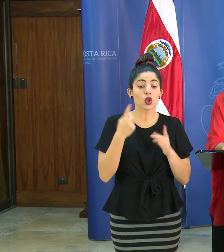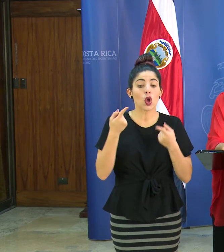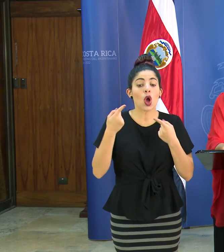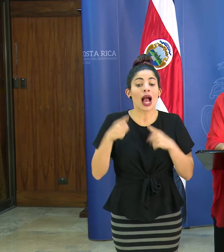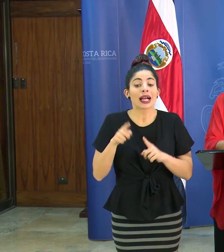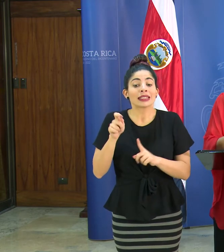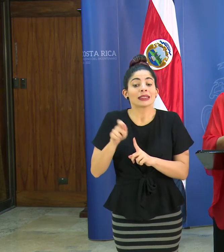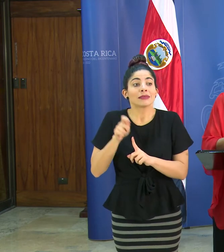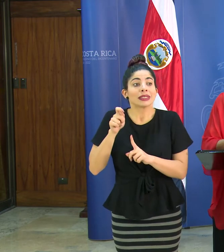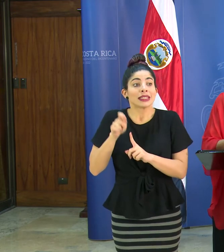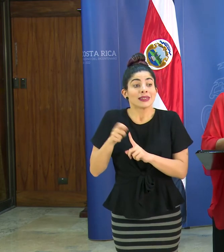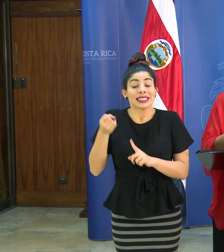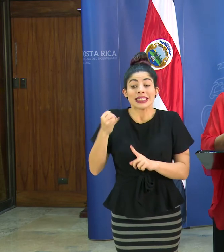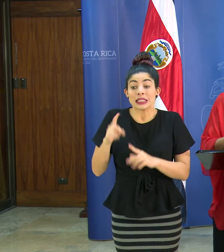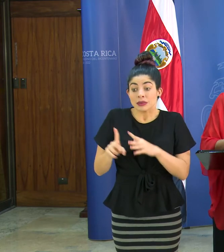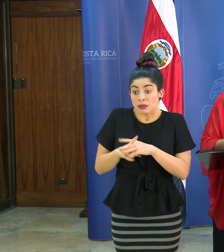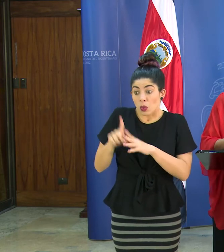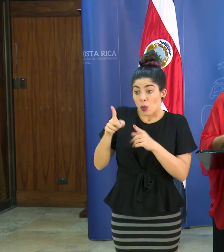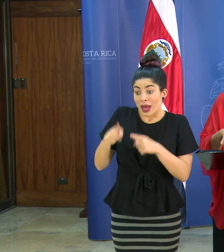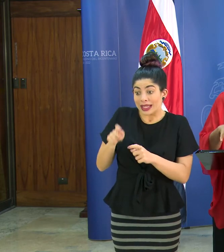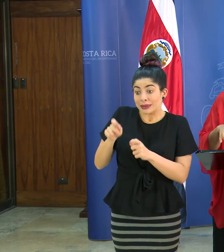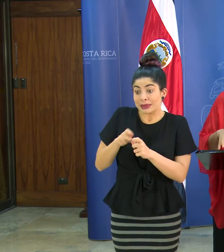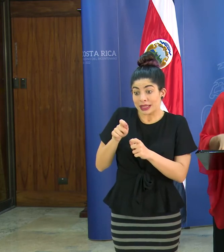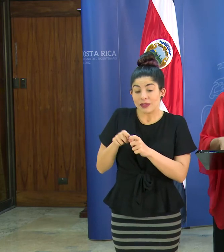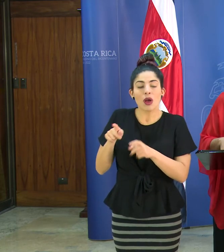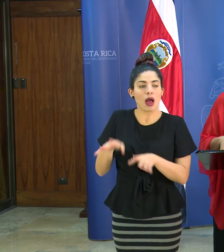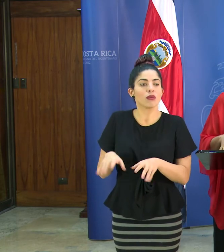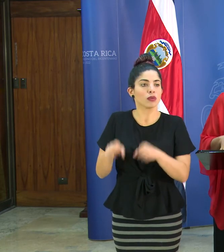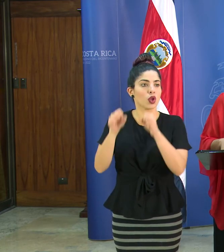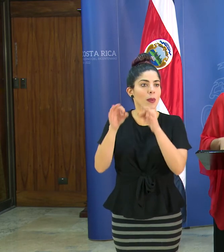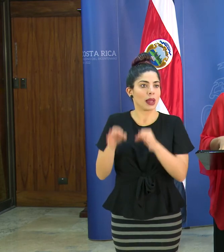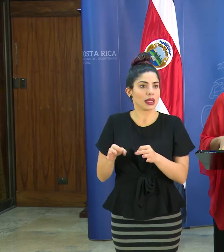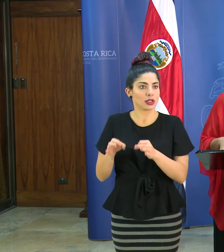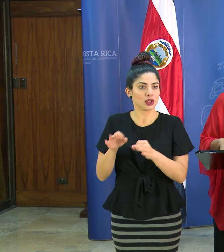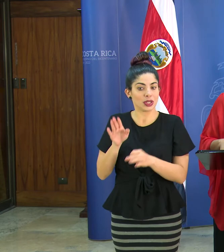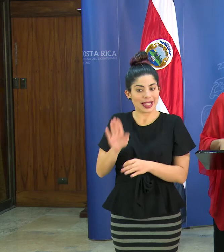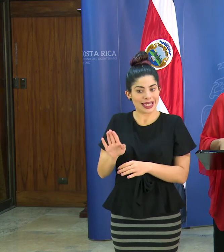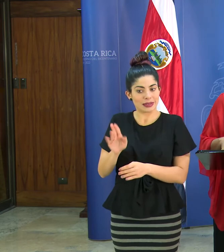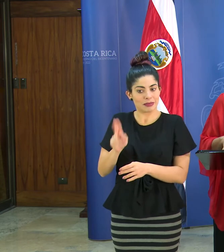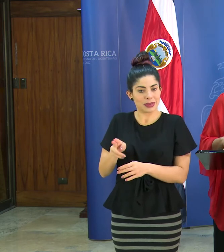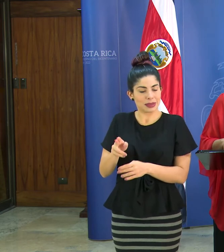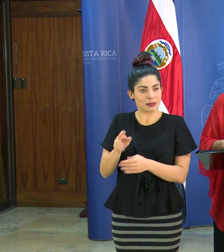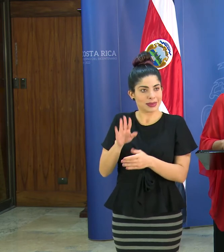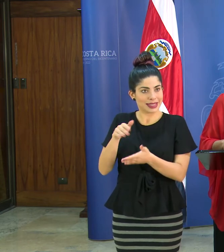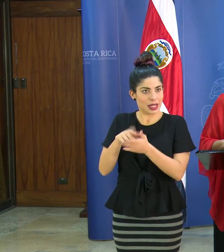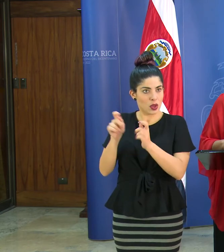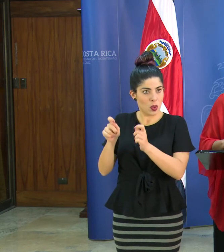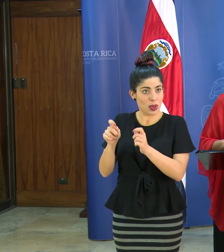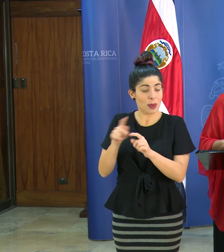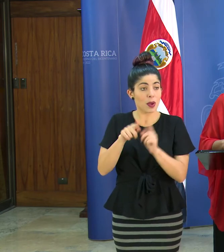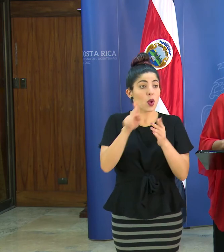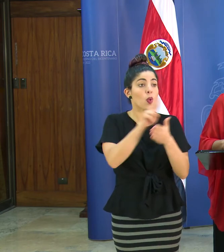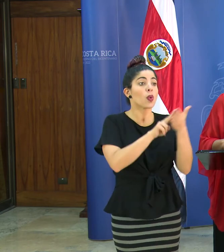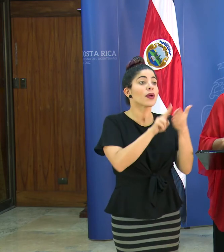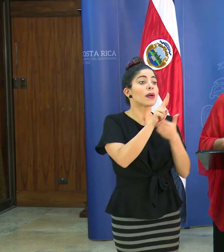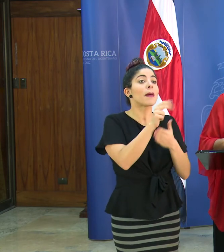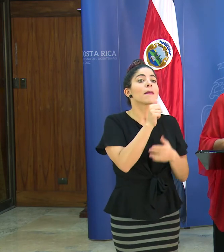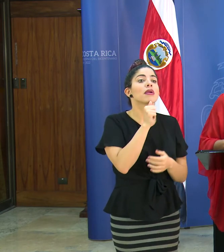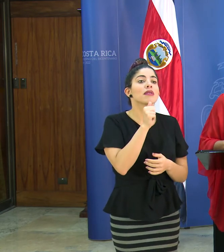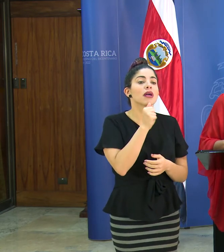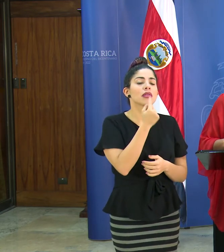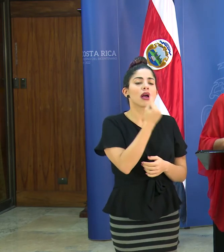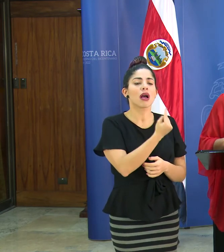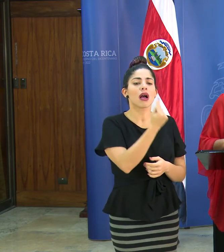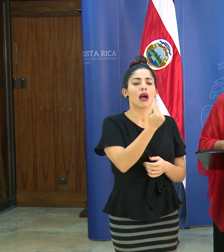específicos cuando hay un caso específico por eso se toma la atención en el centro educativo y con respecto a las universidades privadas cada